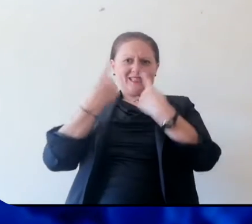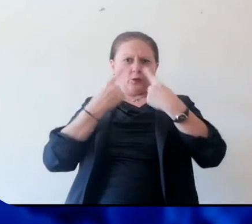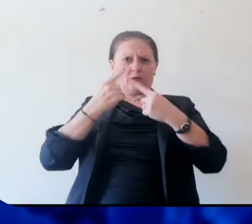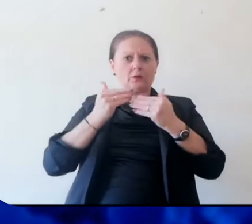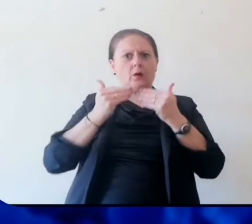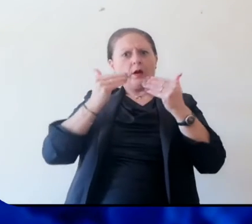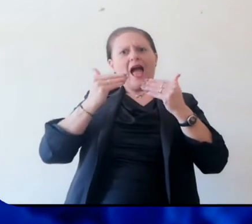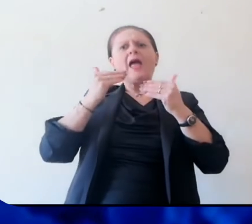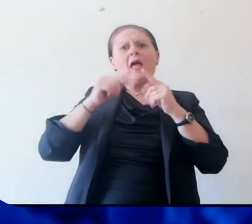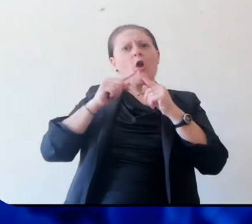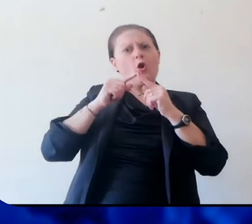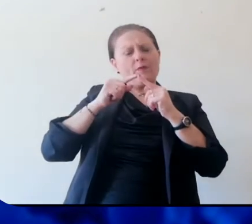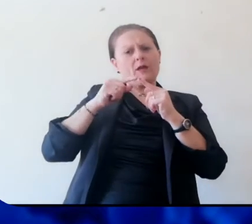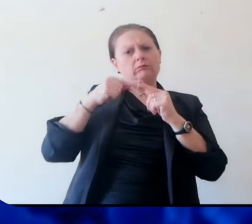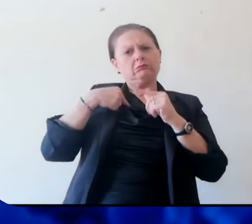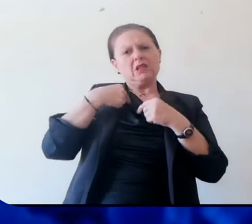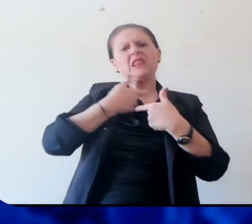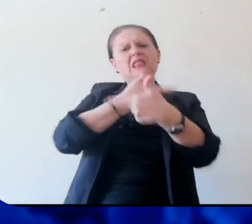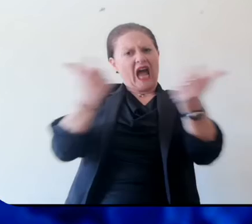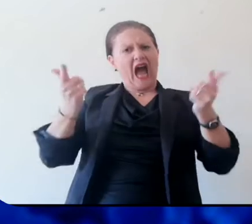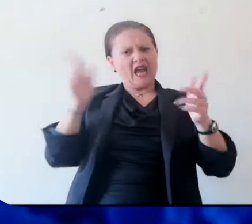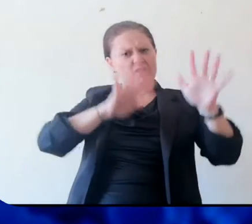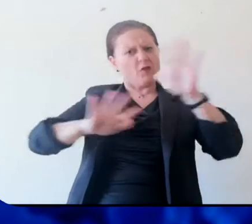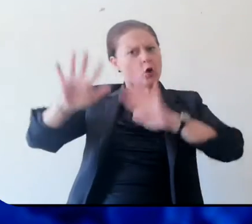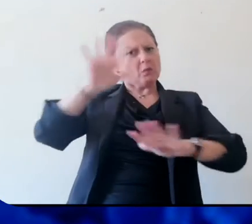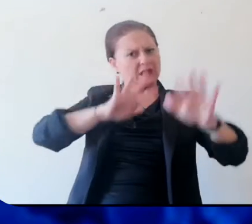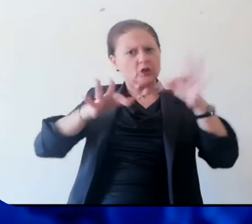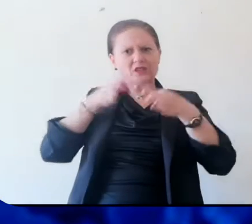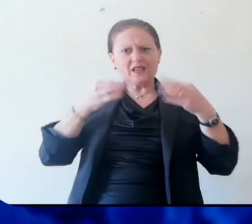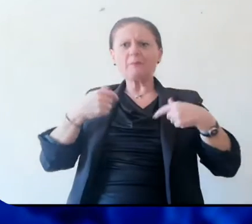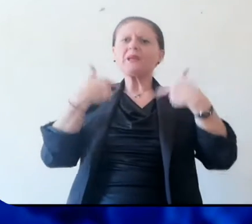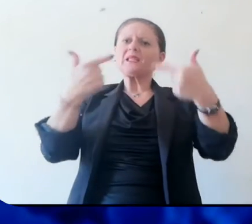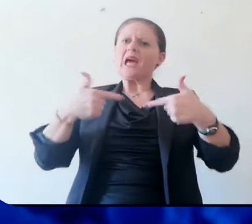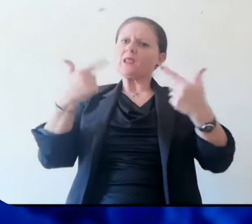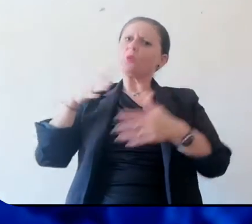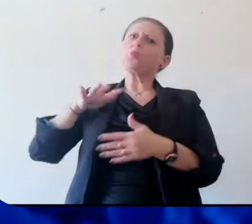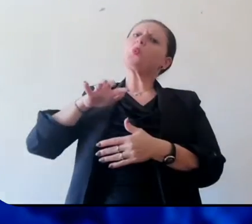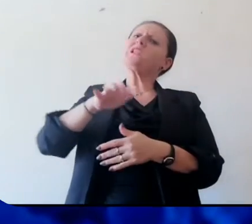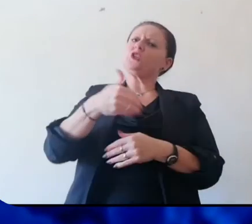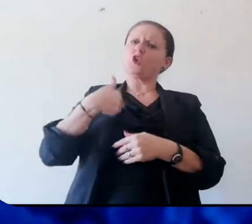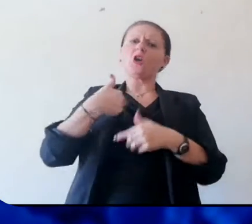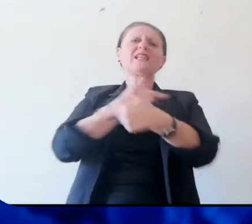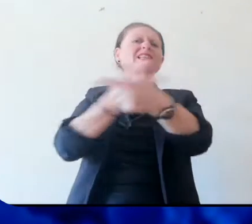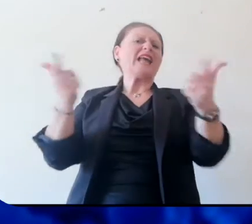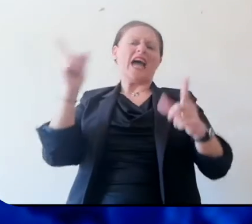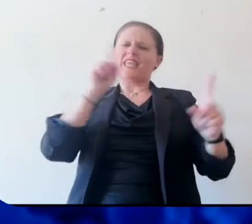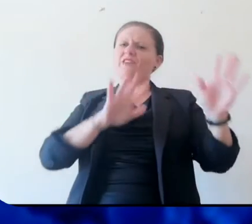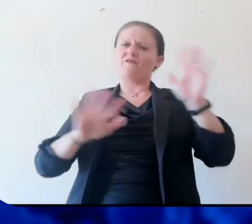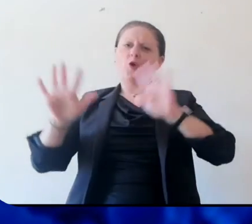situazione perché è chiaro che sarà nostro interesse tenervi informati giorno dopo giorno.